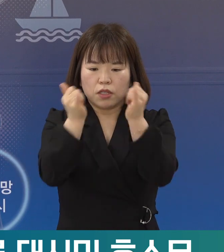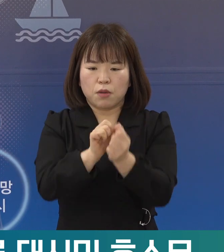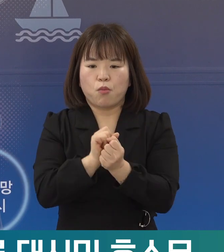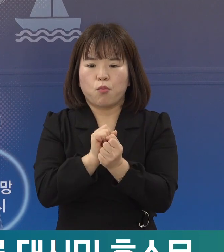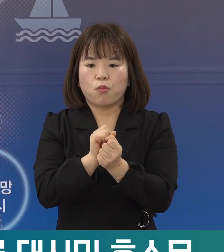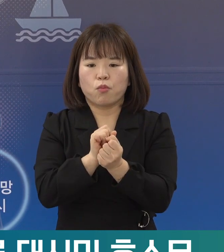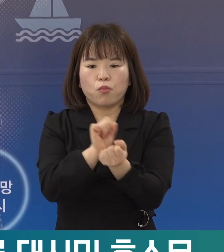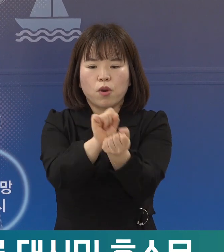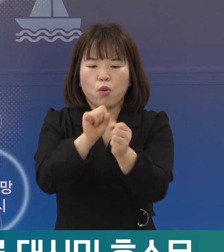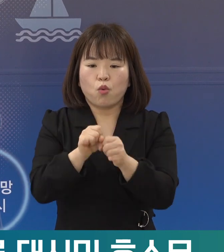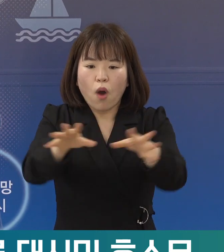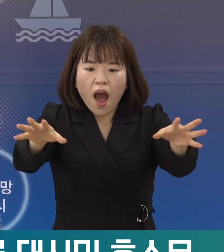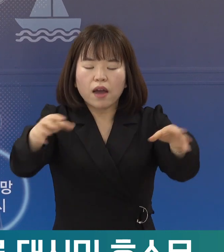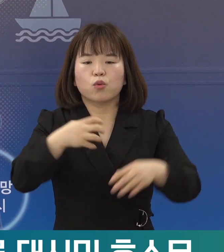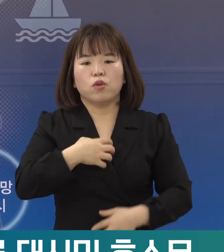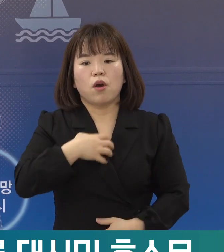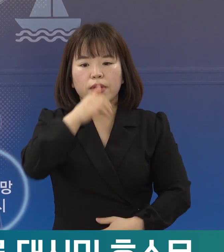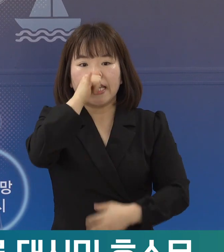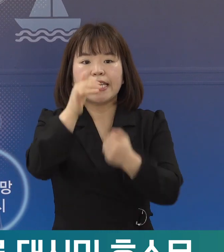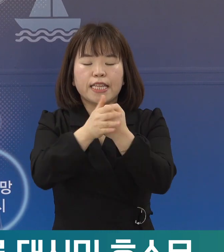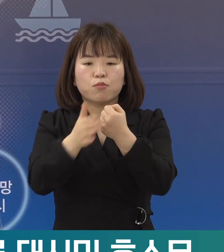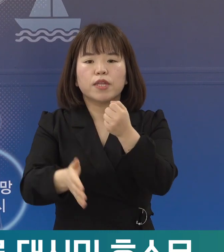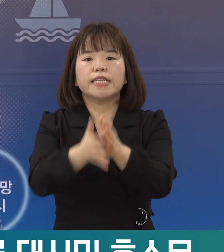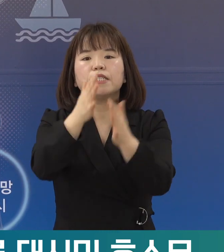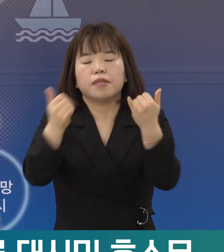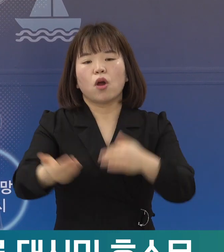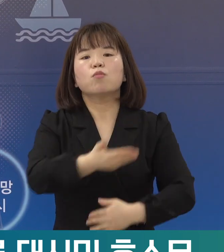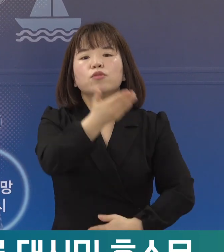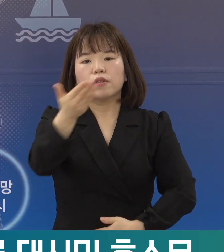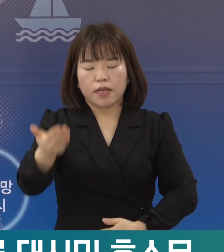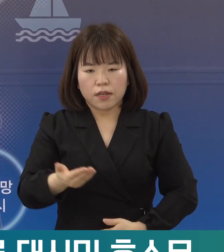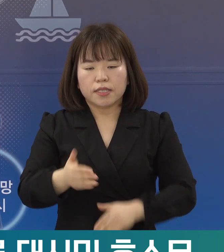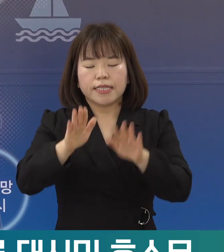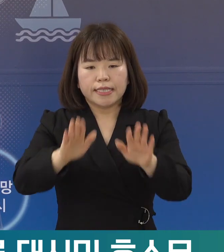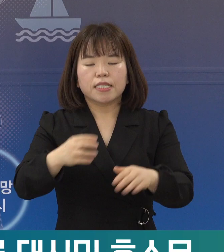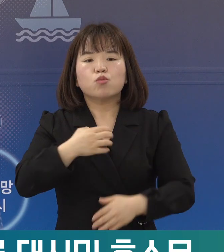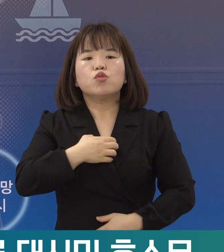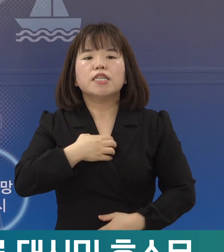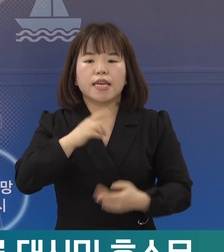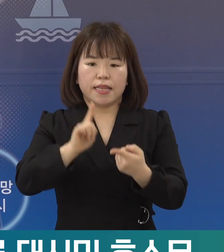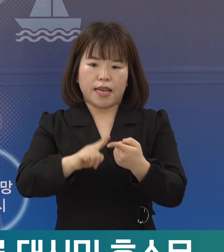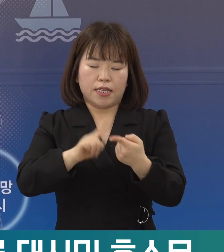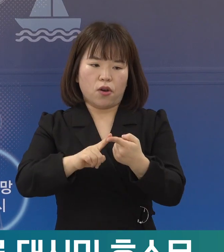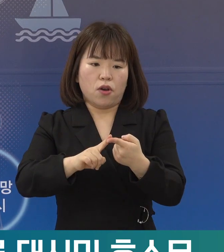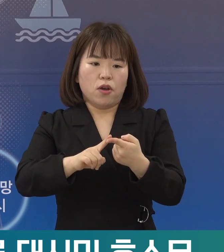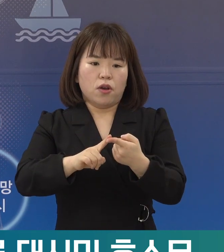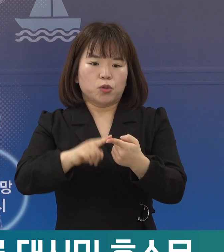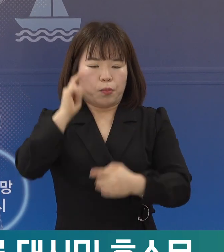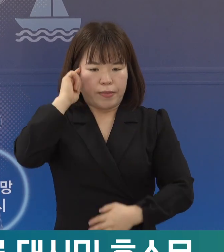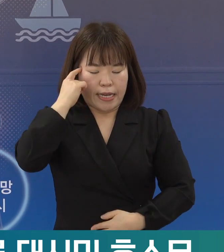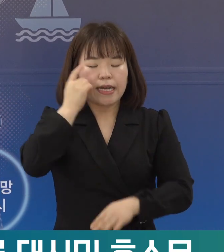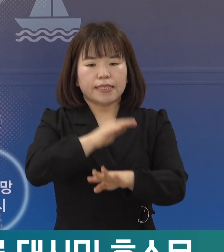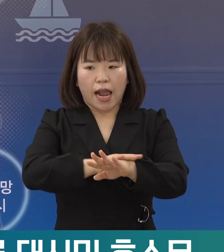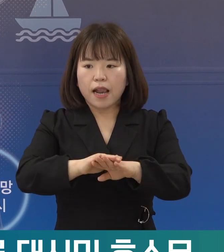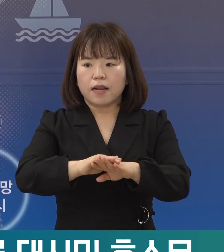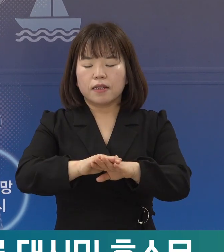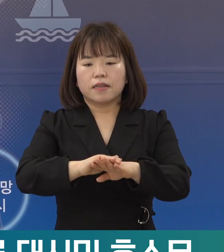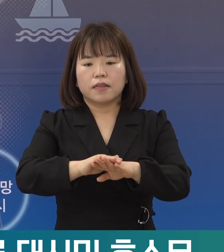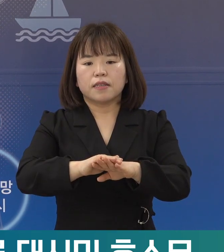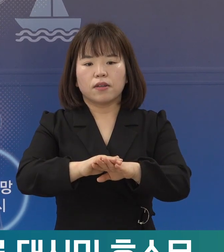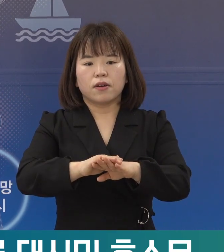확산을 가져올 수 있으니 시민 여러분께서는 현 위기 상황에 대해 더욱 경각심을 가져주시고